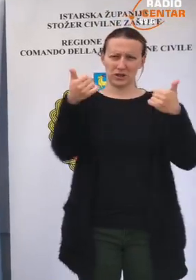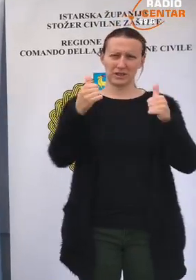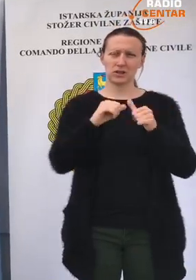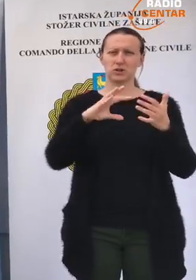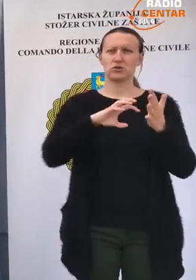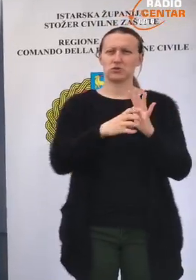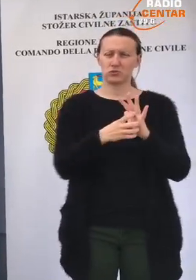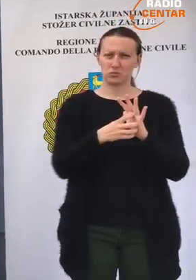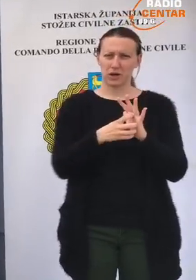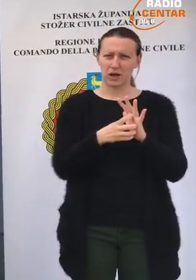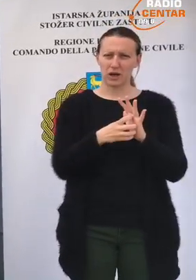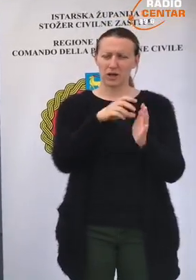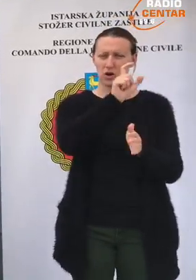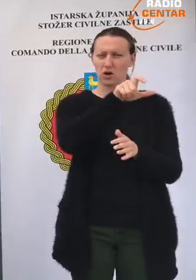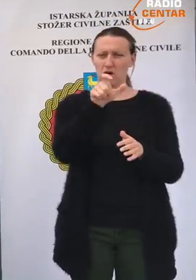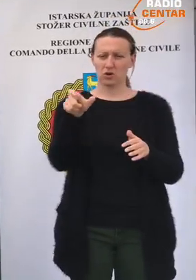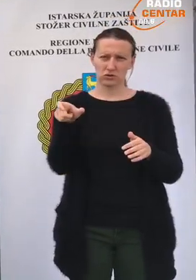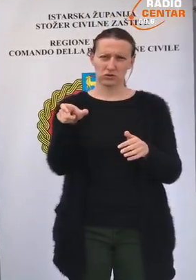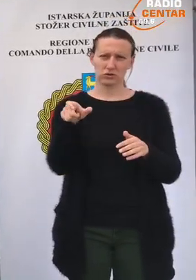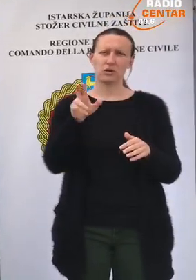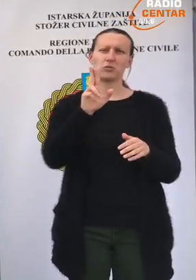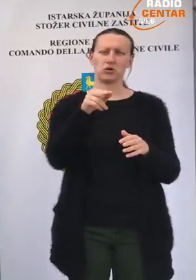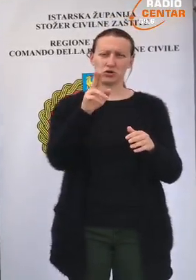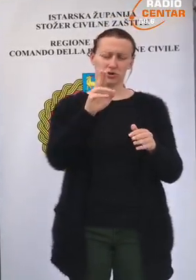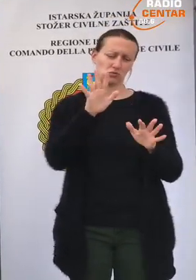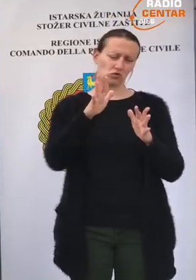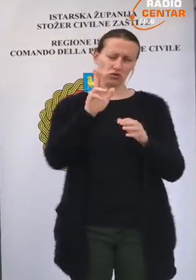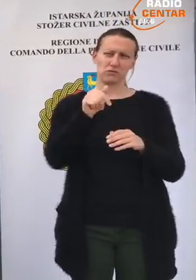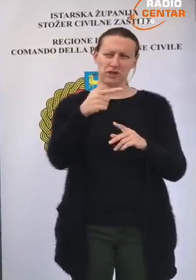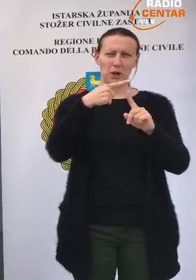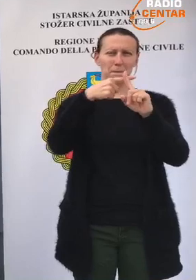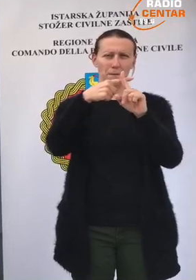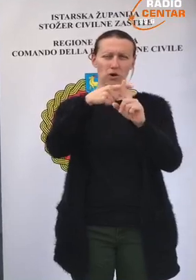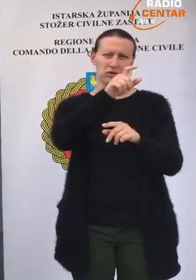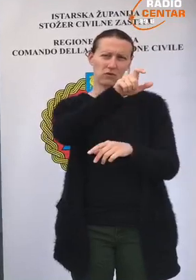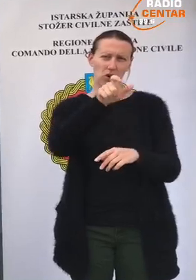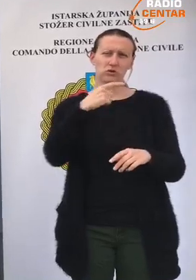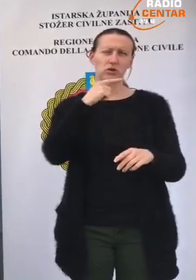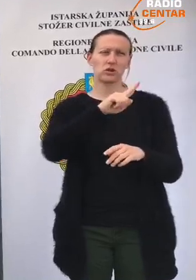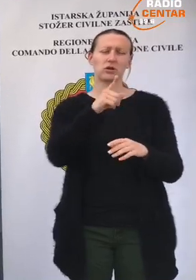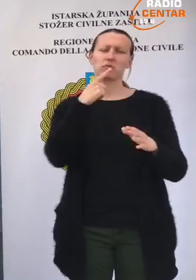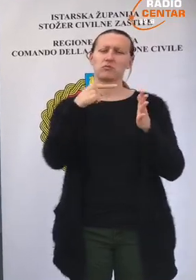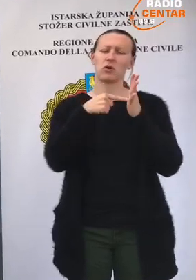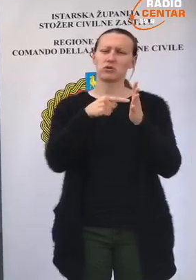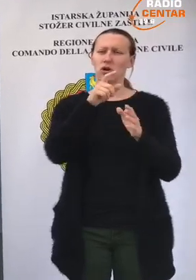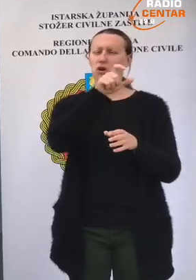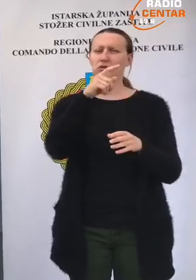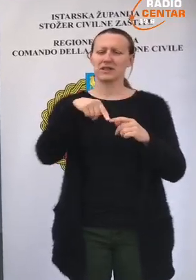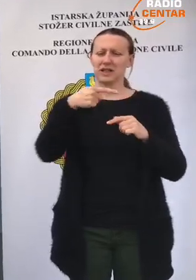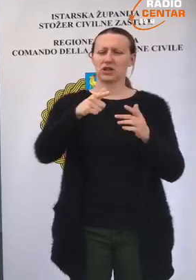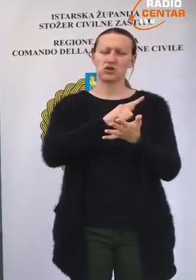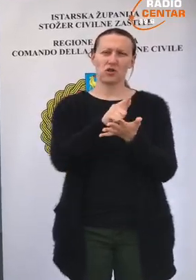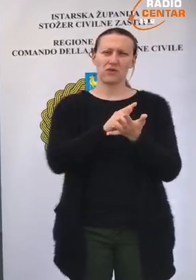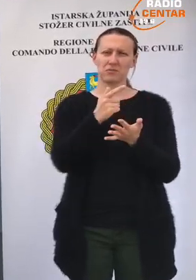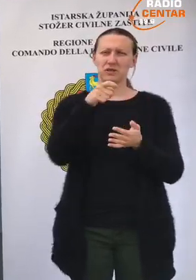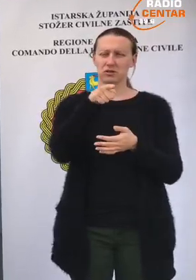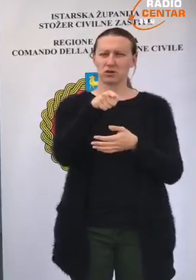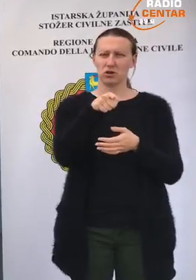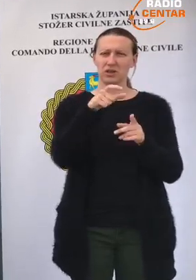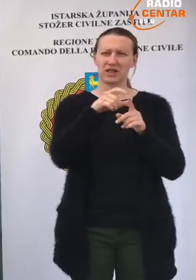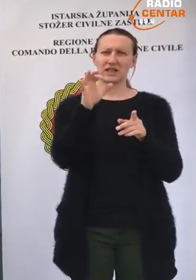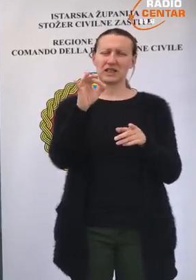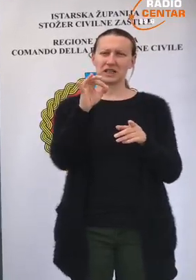Istarskoj županiji osobe, odnosno možemo imati pozitivitet osoba i dokazivati osobe u sljedećem razoblju iz